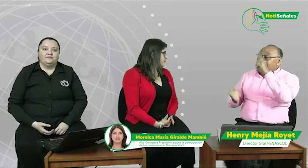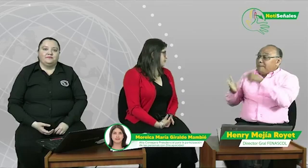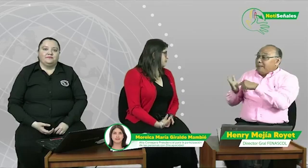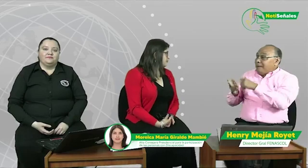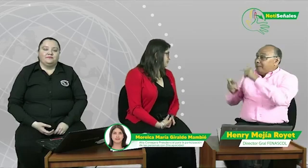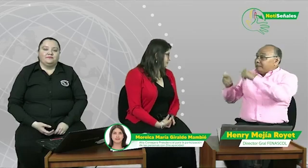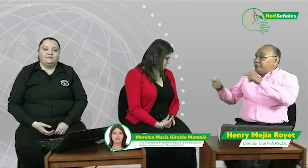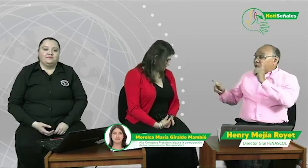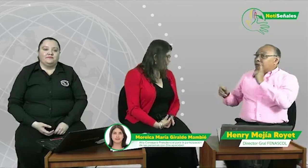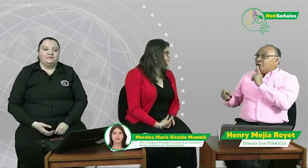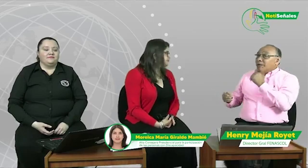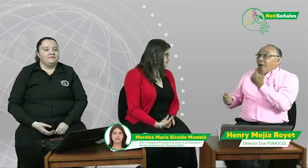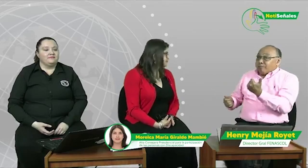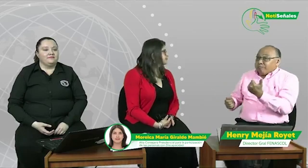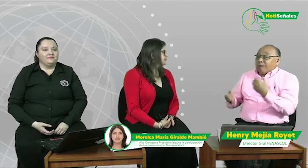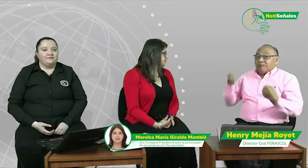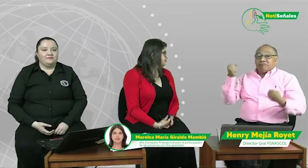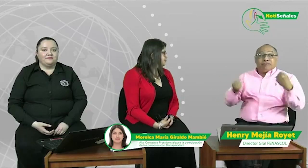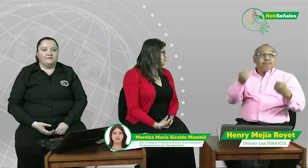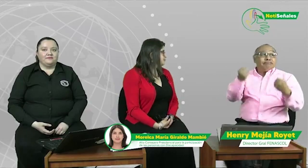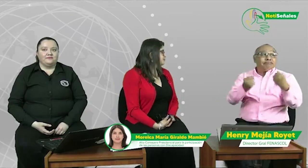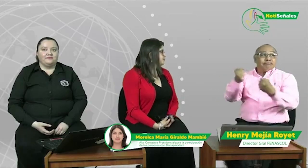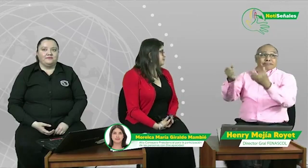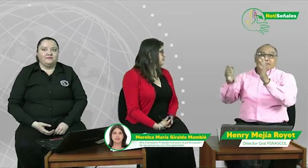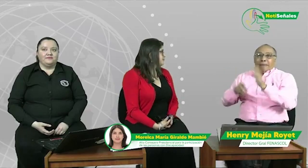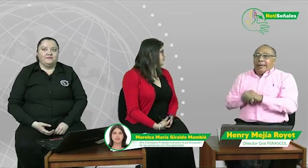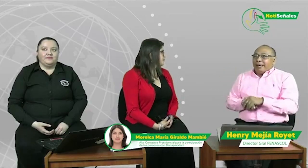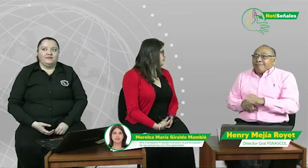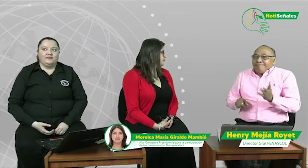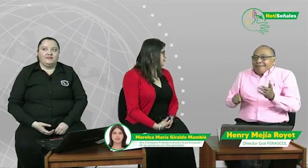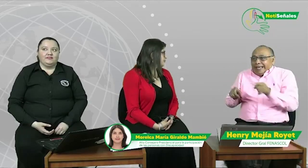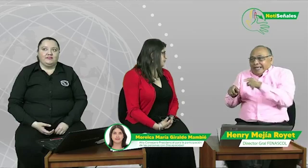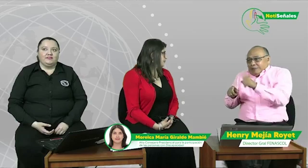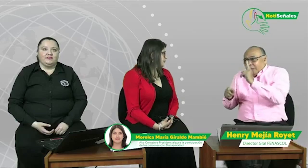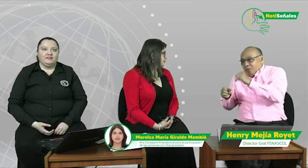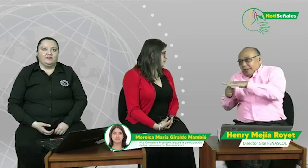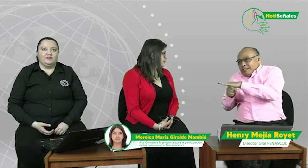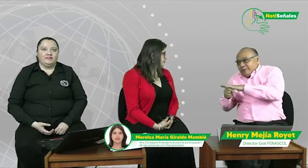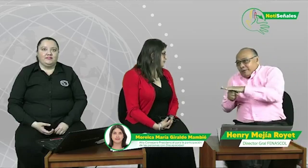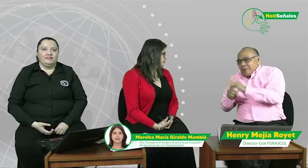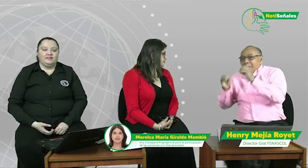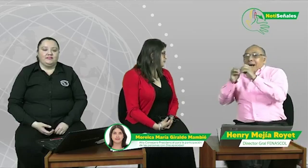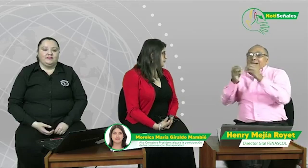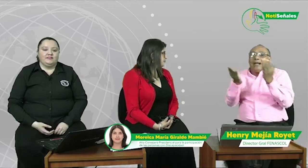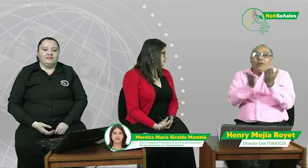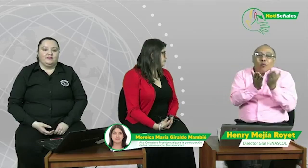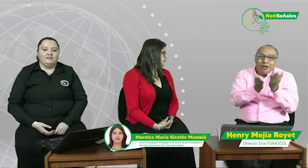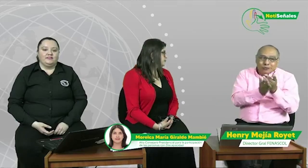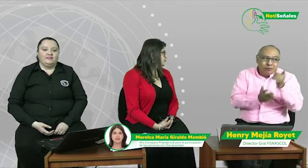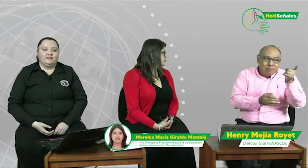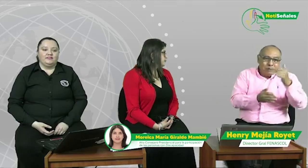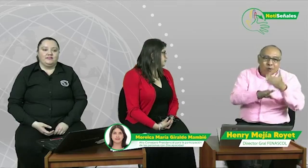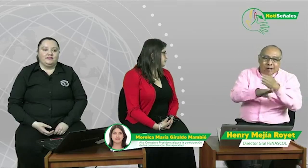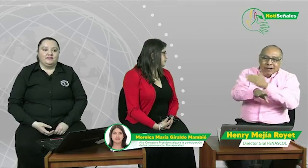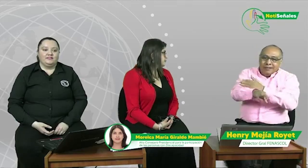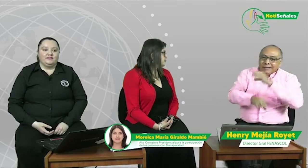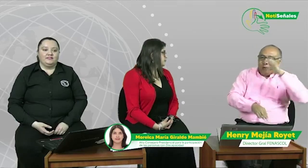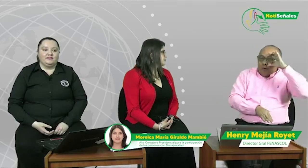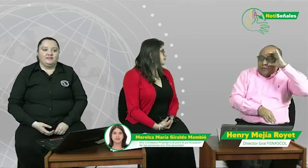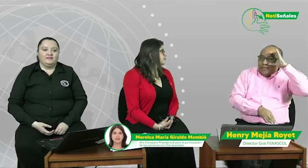capacidad? Porque es que todavía hay muchísimas personas sordas que conducen, que tienen diferentes situaciones,